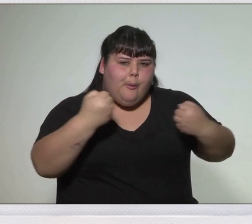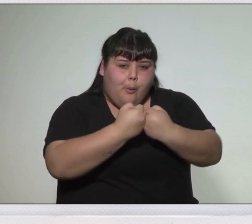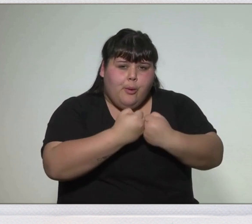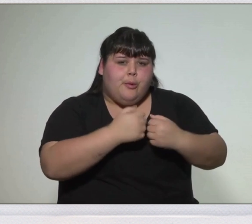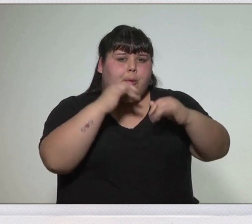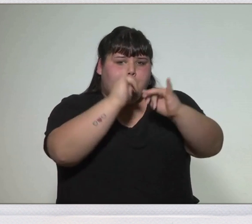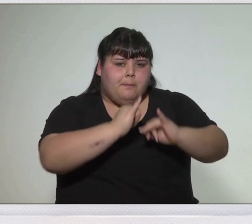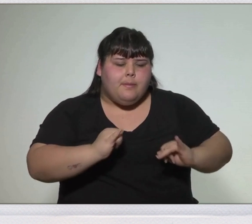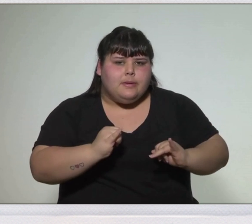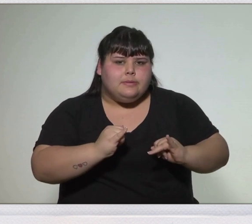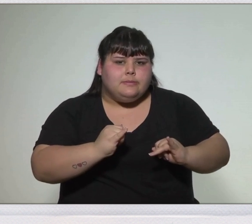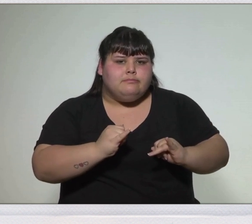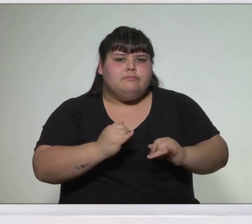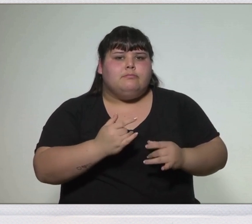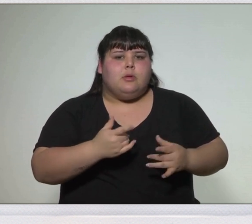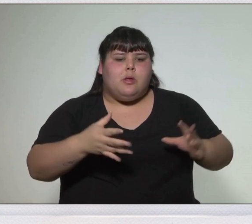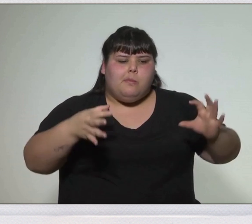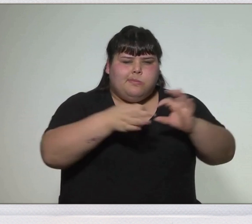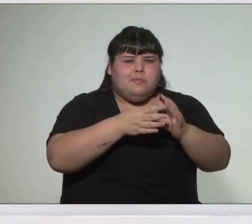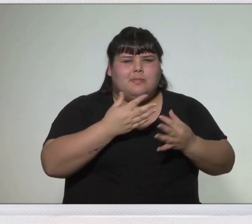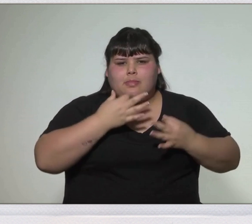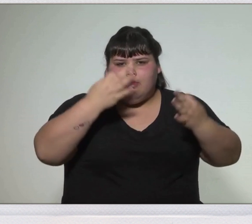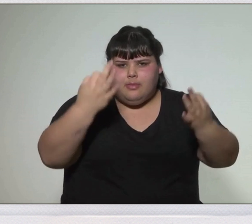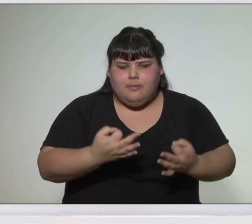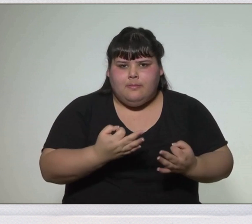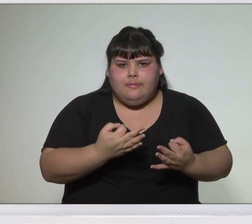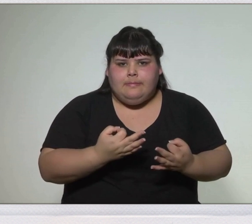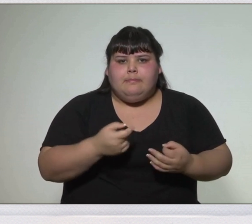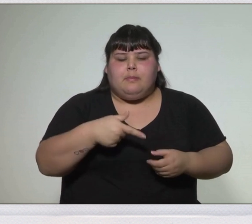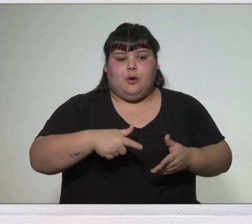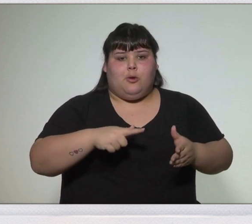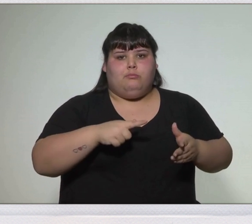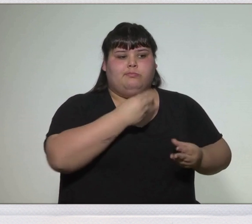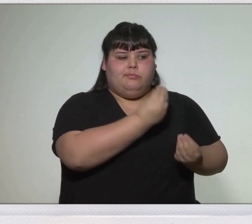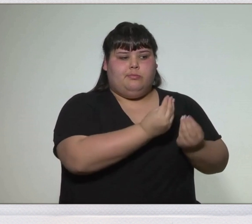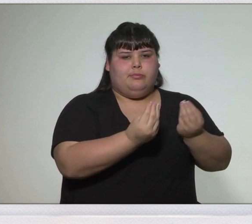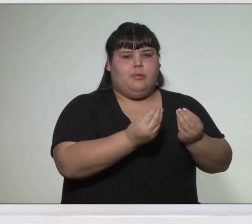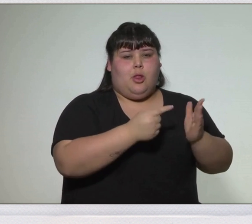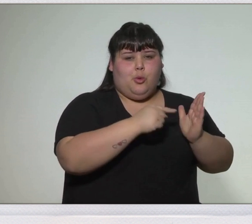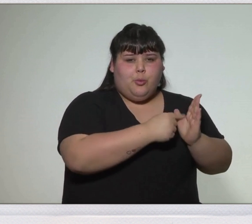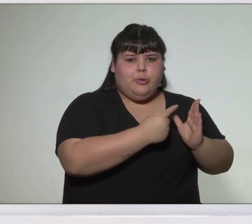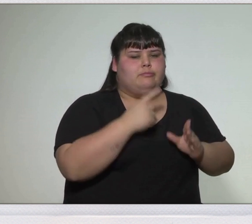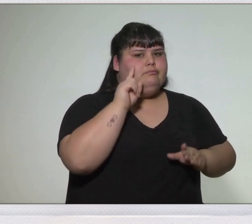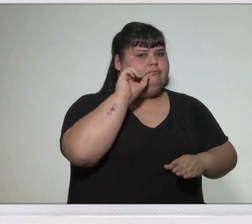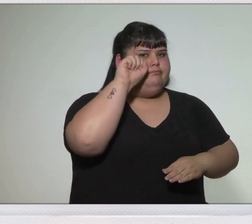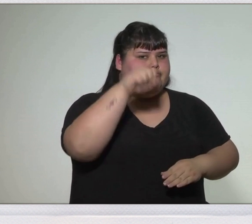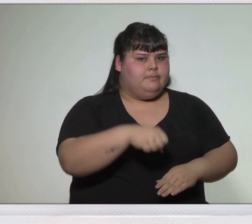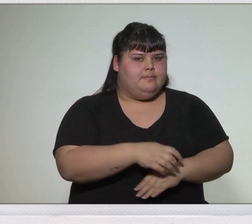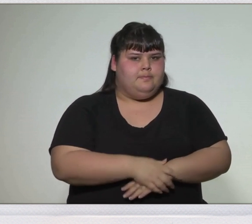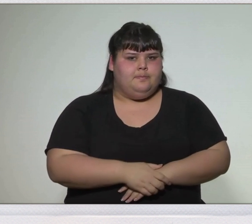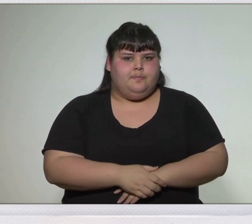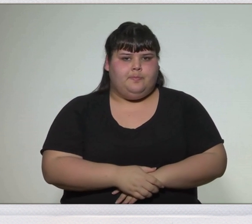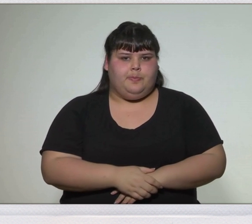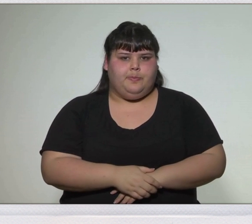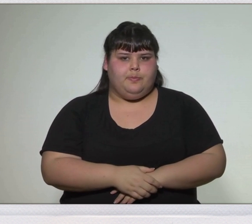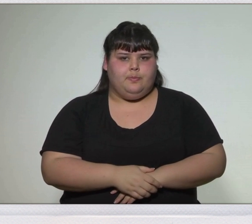efectiva, pero son desoídos por las autoridades porteñas.